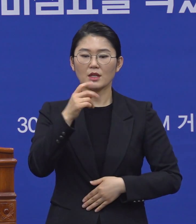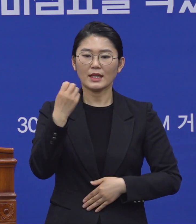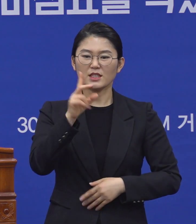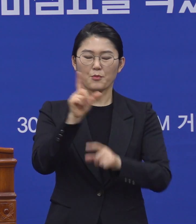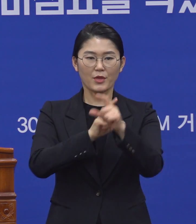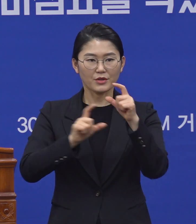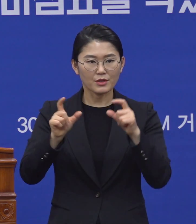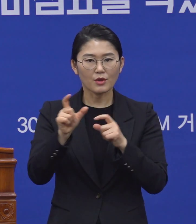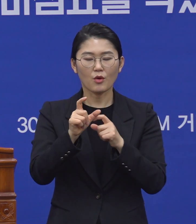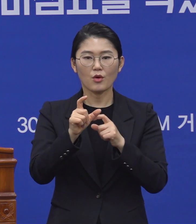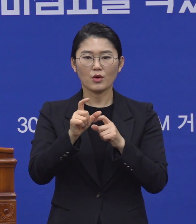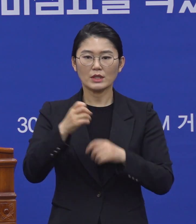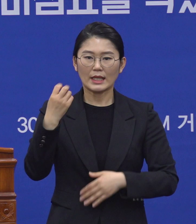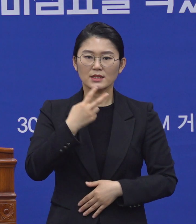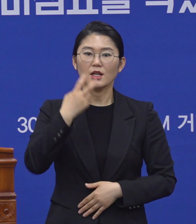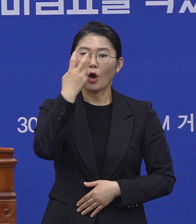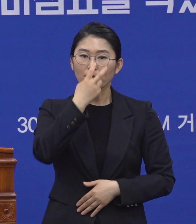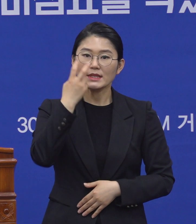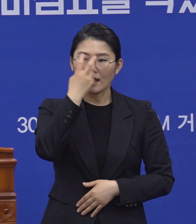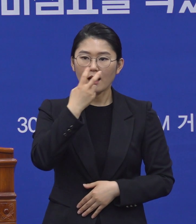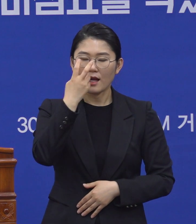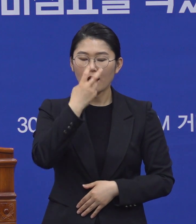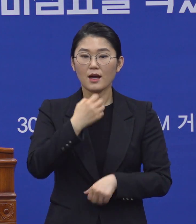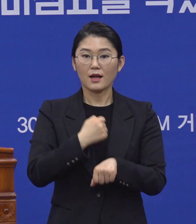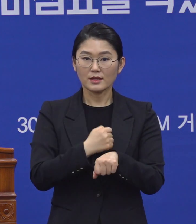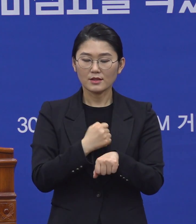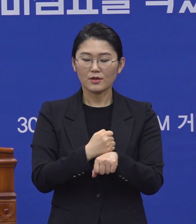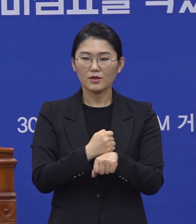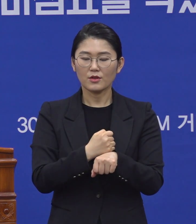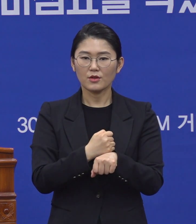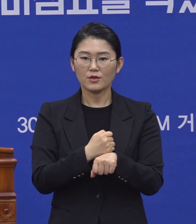다시 재진단검사를 해서